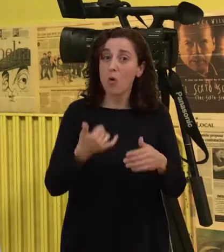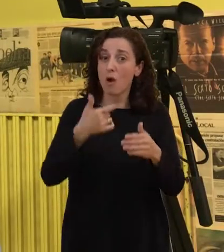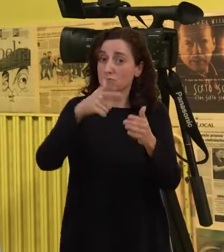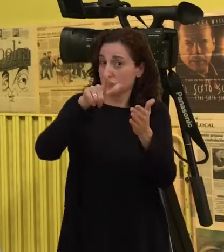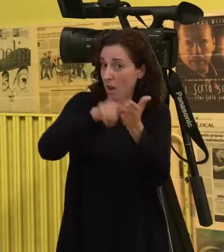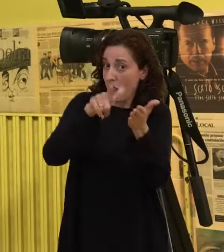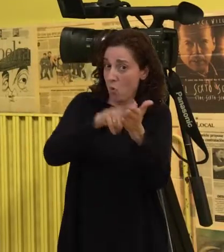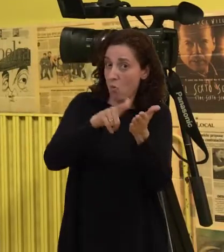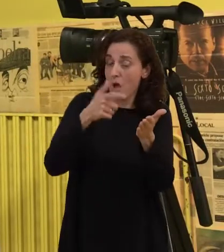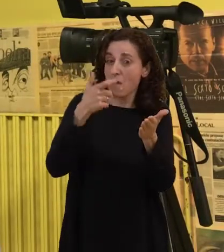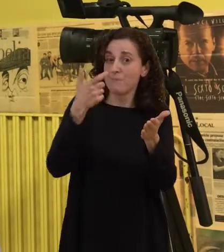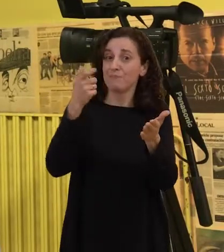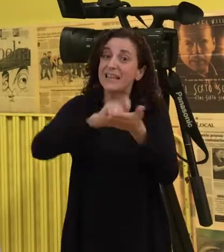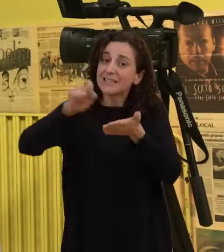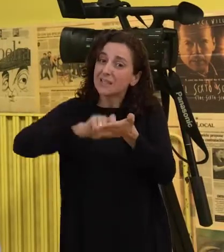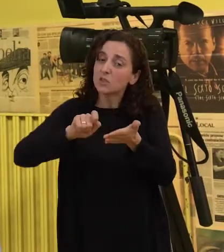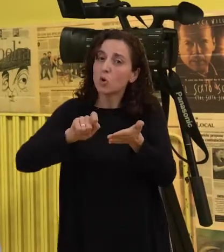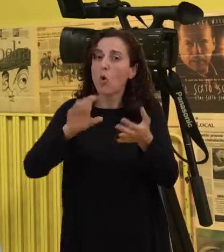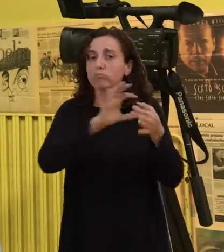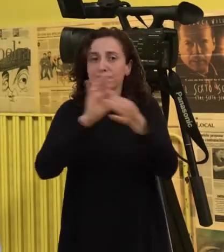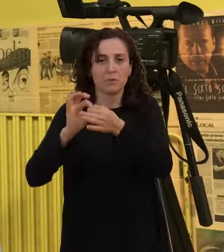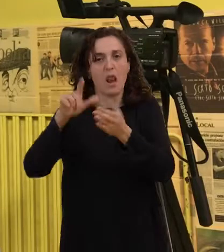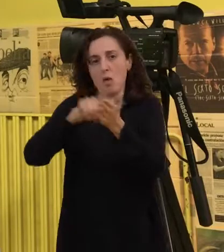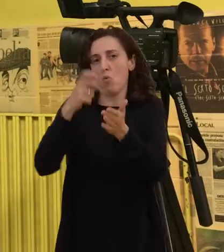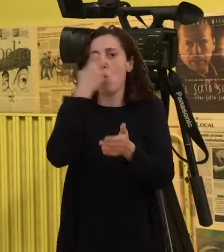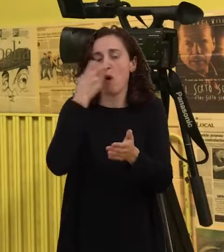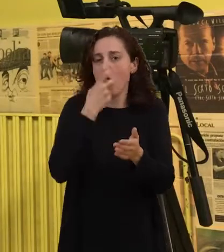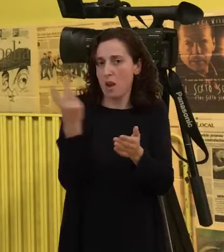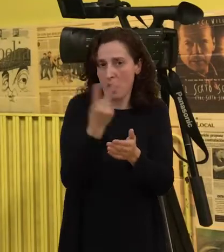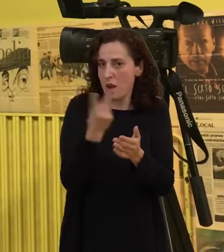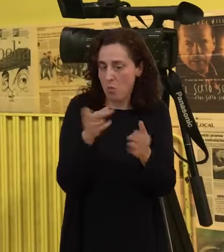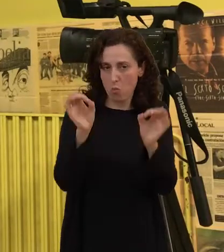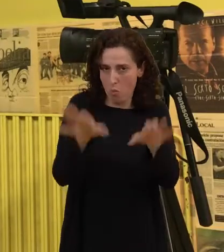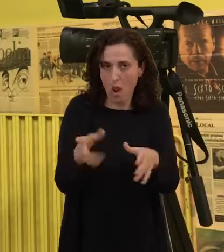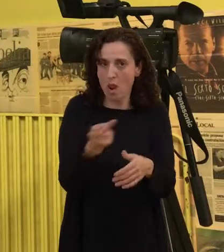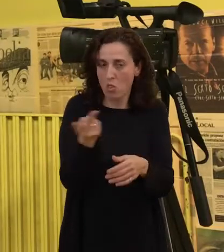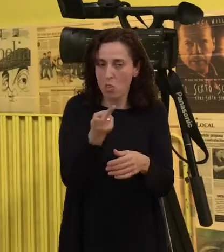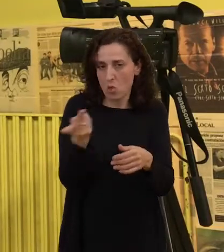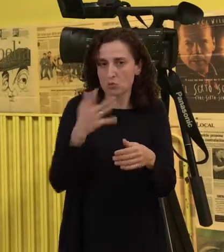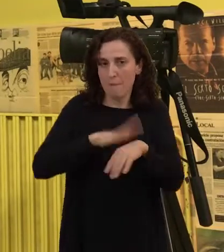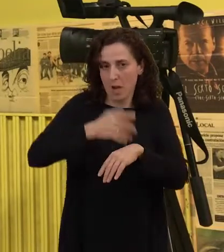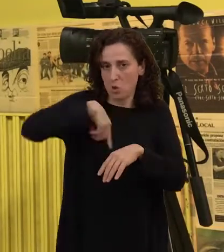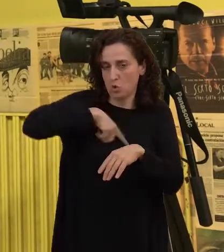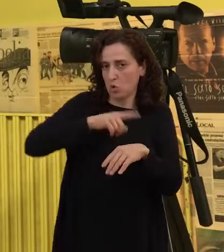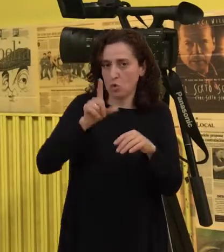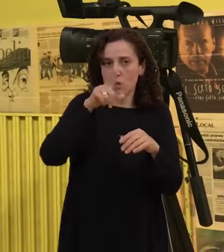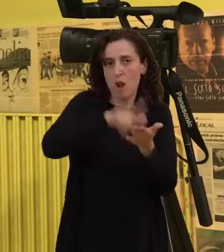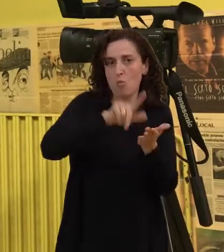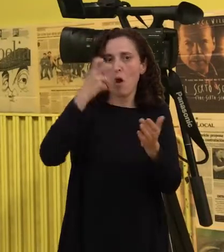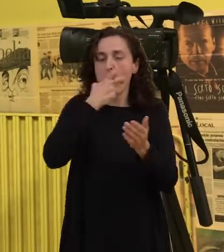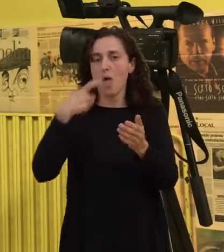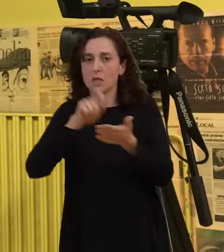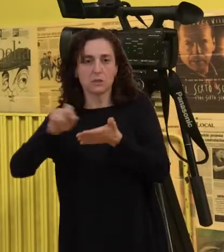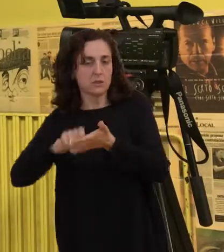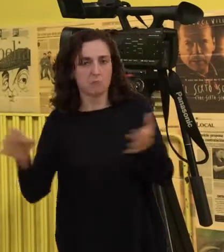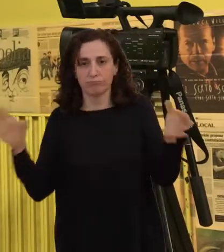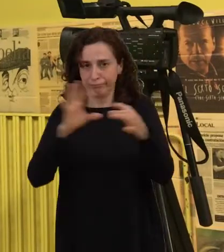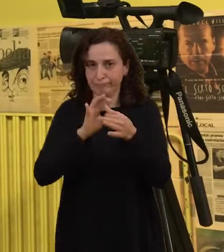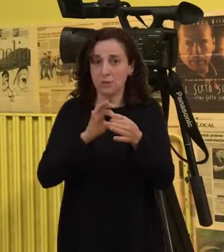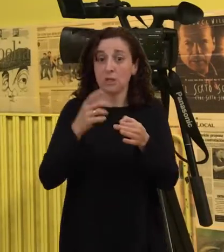nivel de lenguaje escrito, lenguaje oral, que é o mesmo que o lenguaje escrito para nosa. Entón, aunque